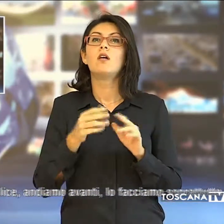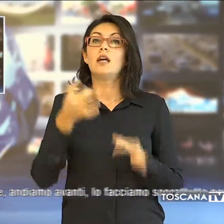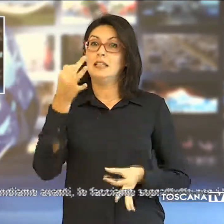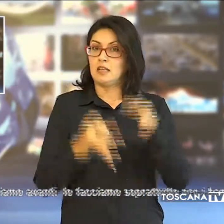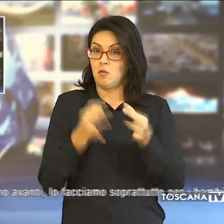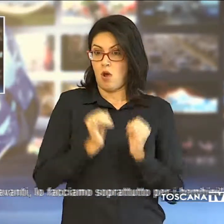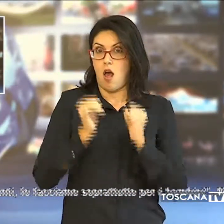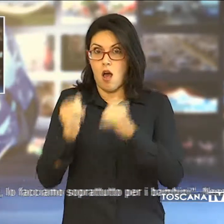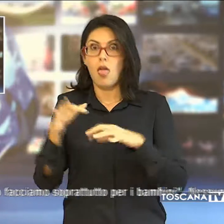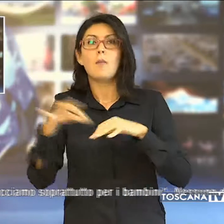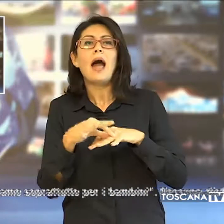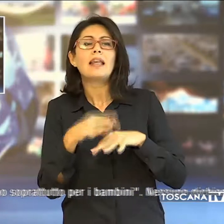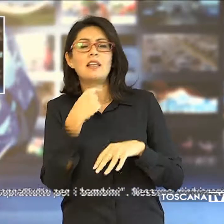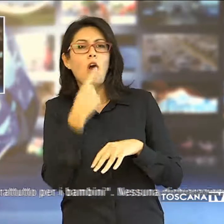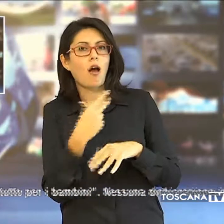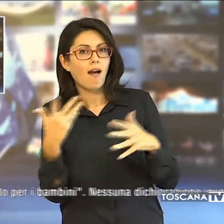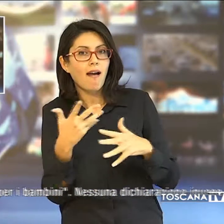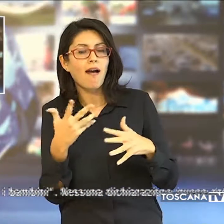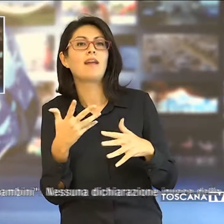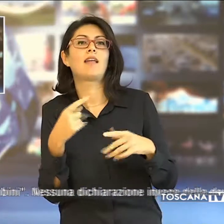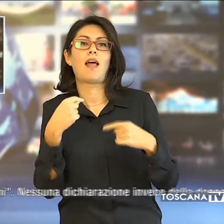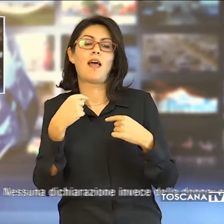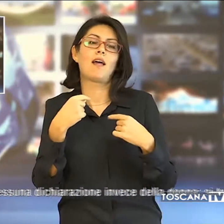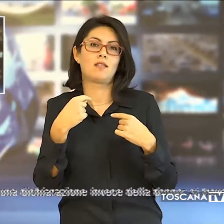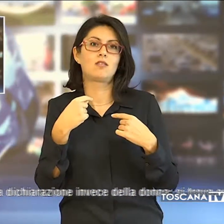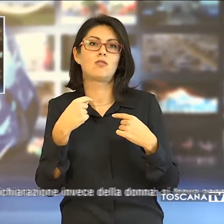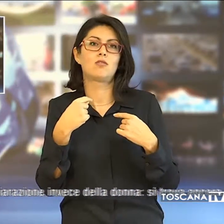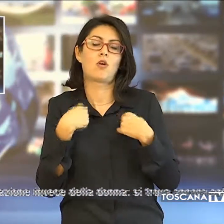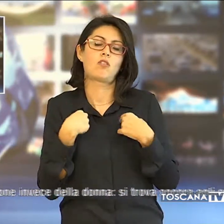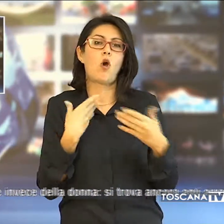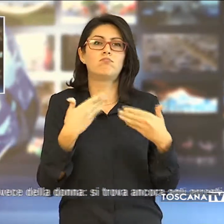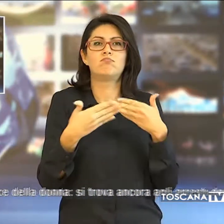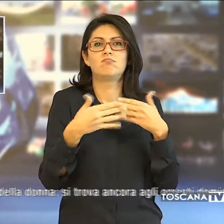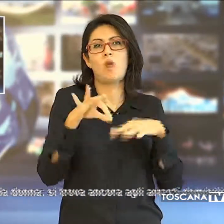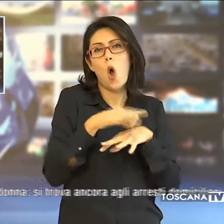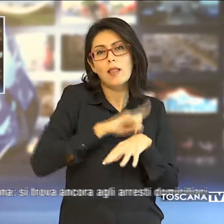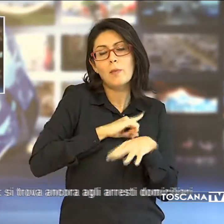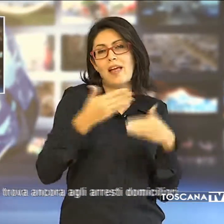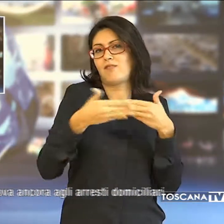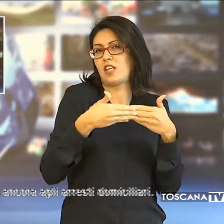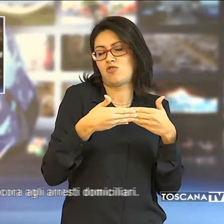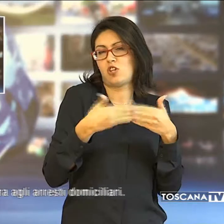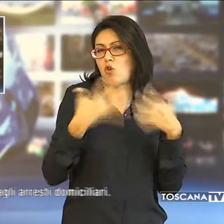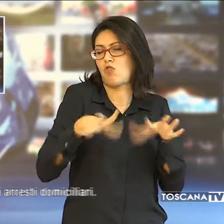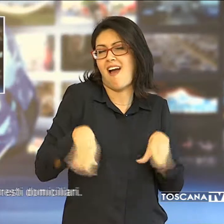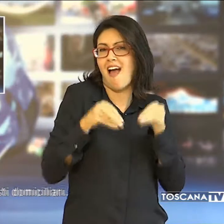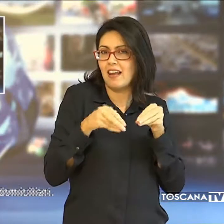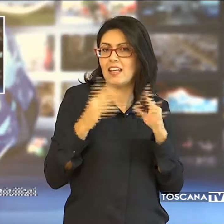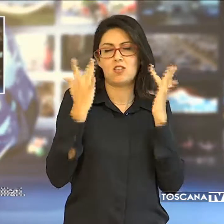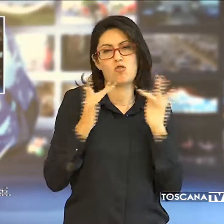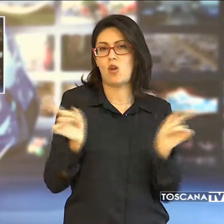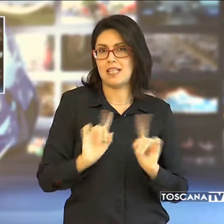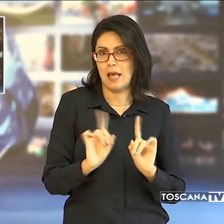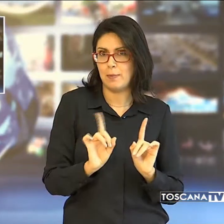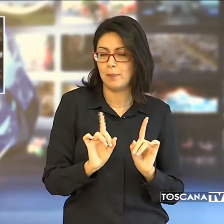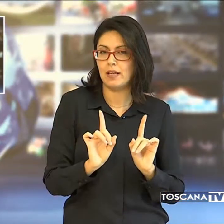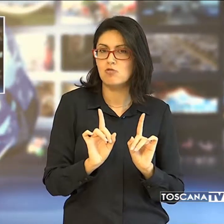Tribunale il marito ha detto ai giornalisti, sono stato vicino a mia moglie sin dall'inizio, non è semplice,